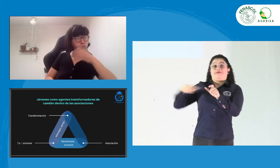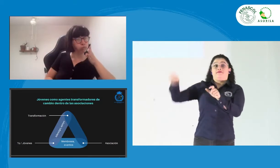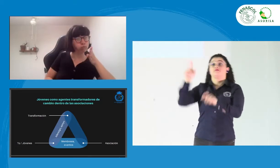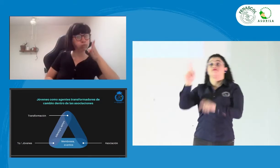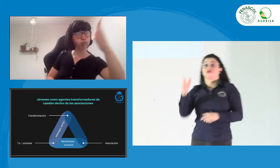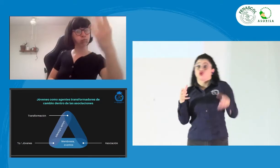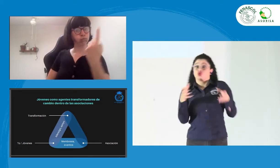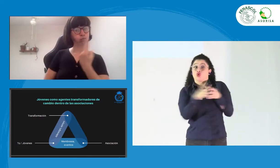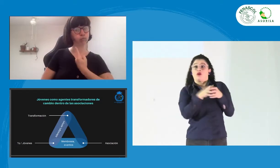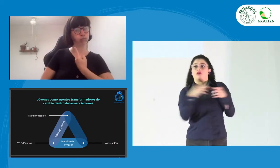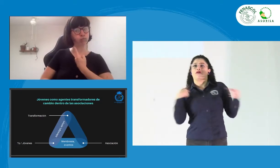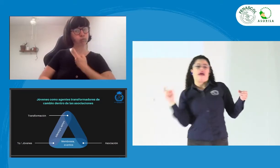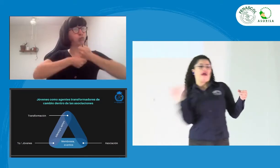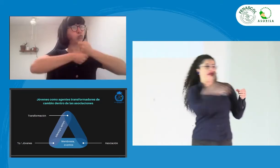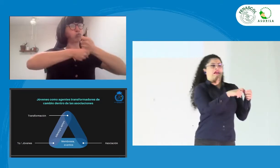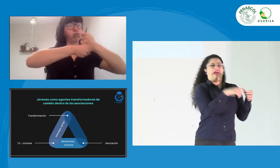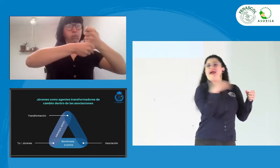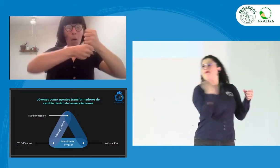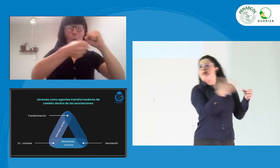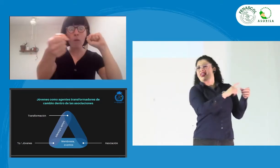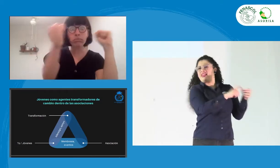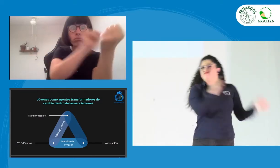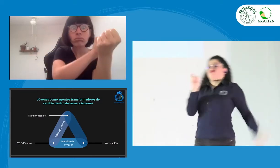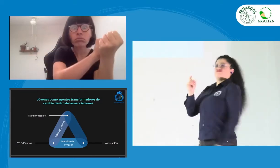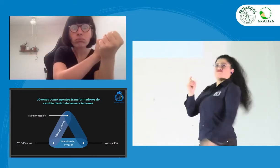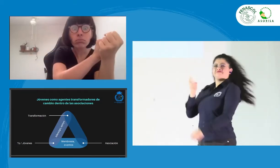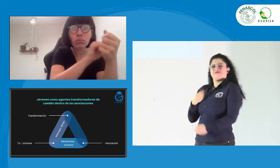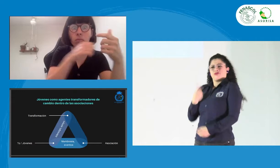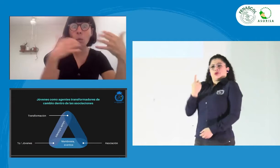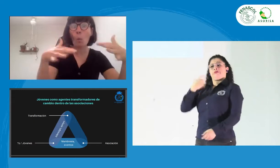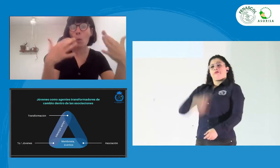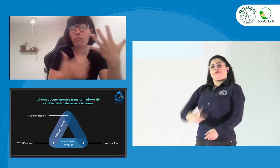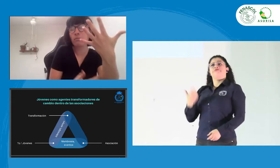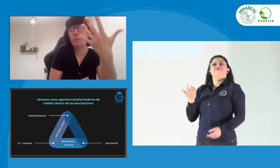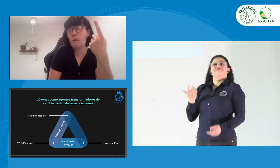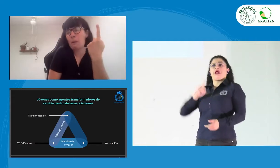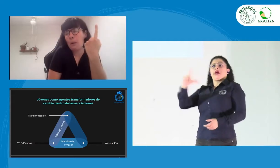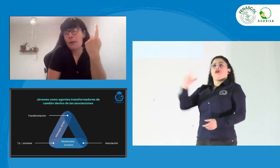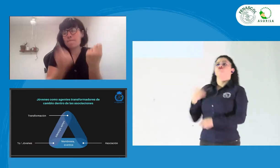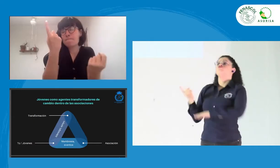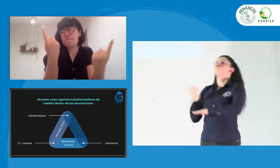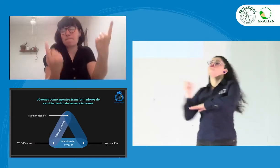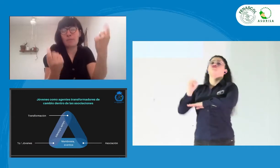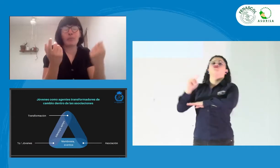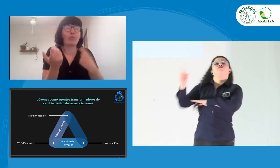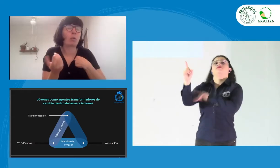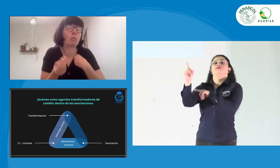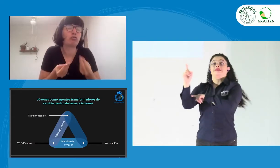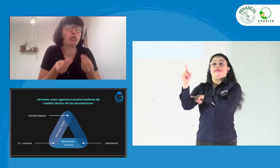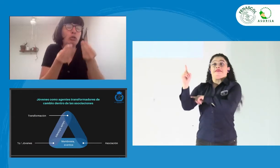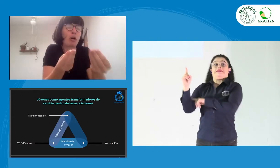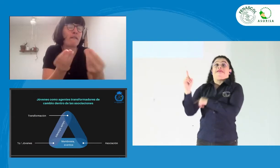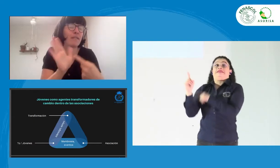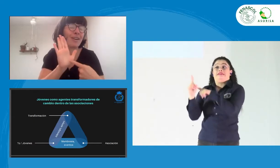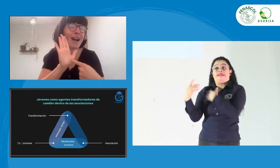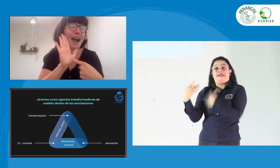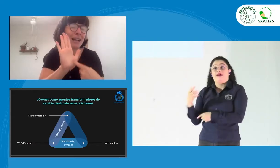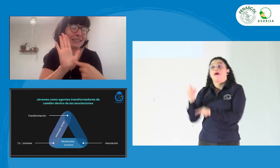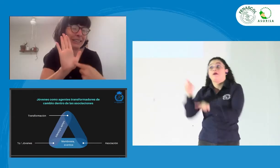diferentes líderes que pueden ir llevando la batuta, que pueden llevar la bandera, la representatividad